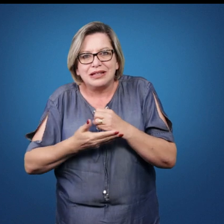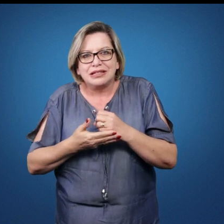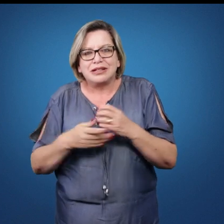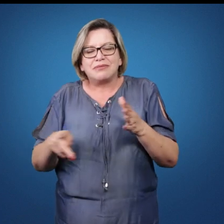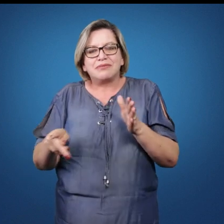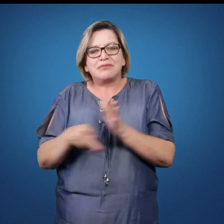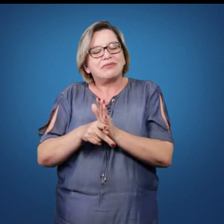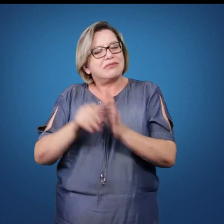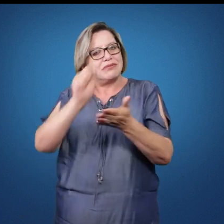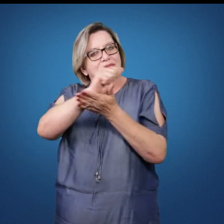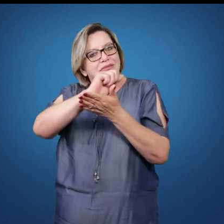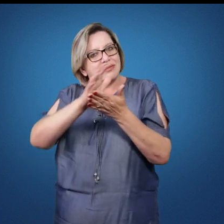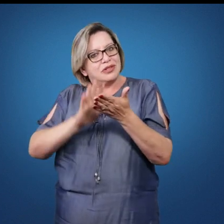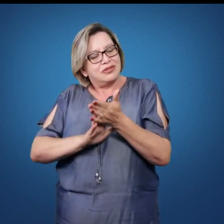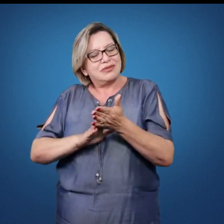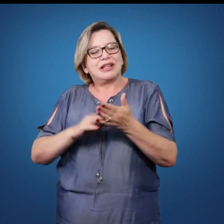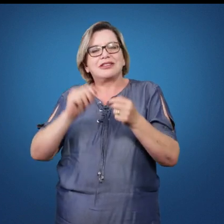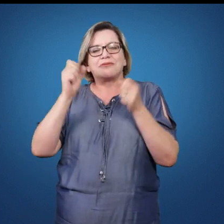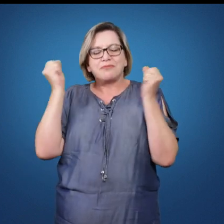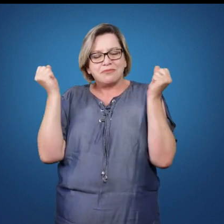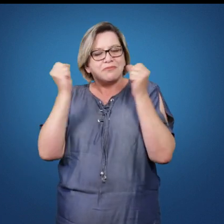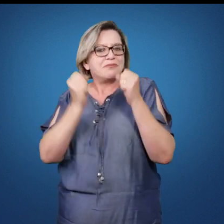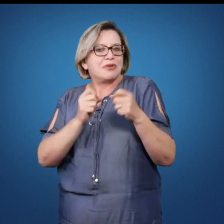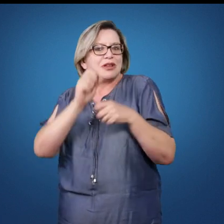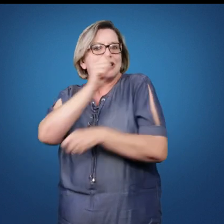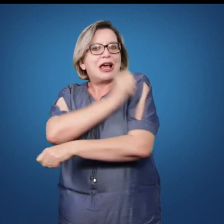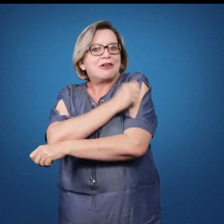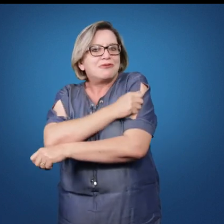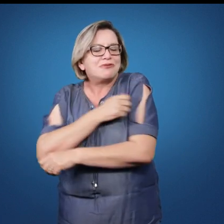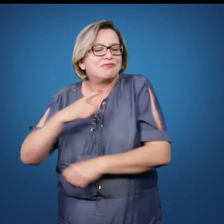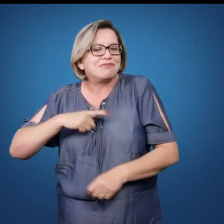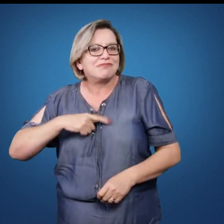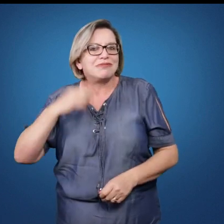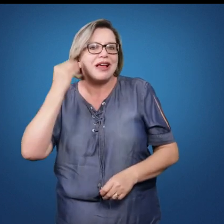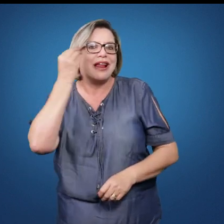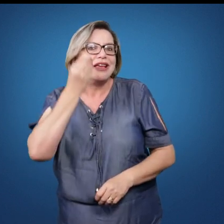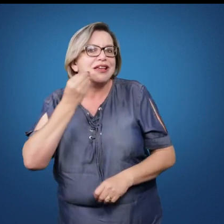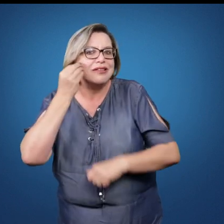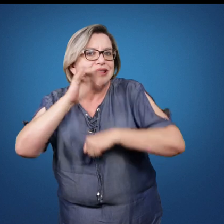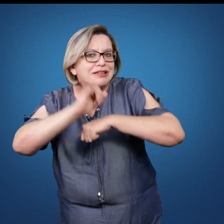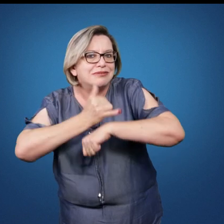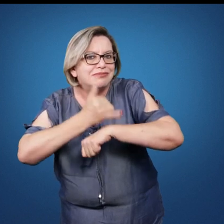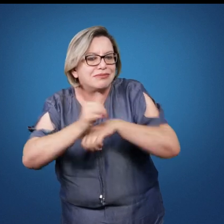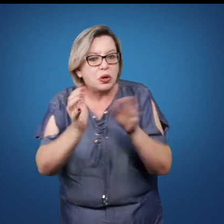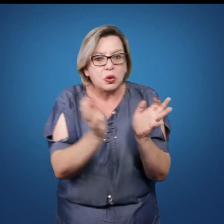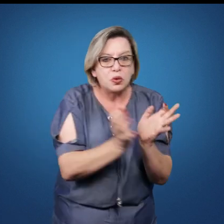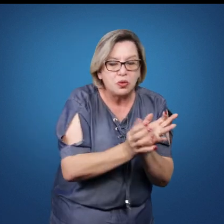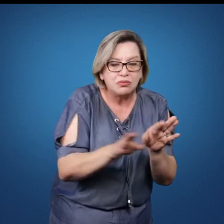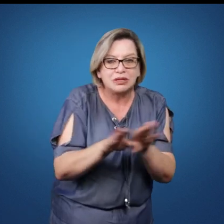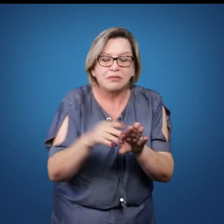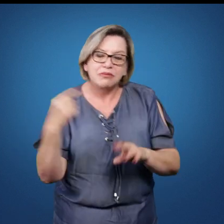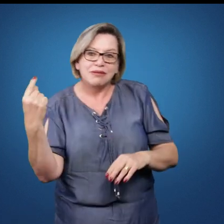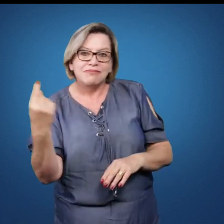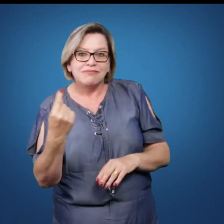atividades que propiciem ao aluno a vivência de ações estratégicas, coletivas e individuais,